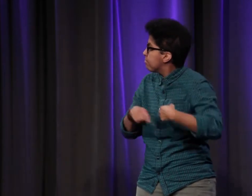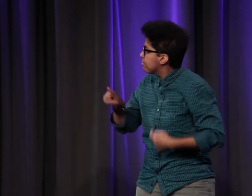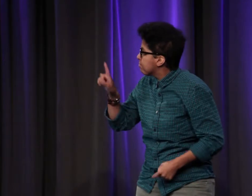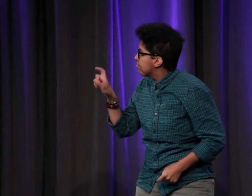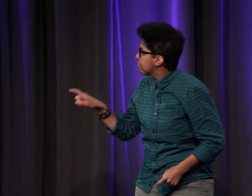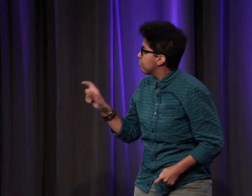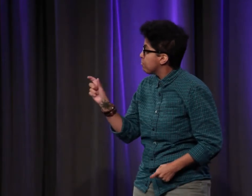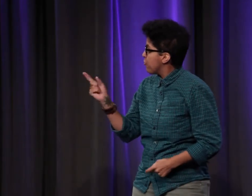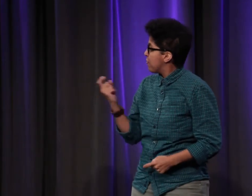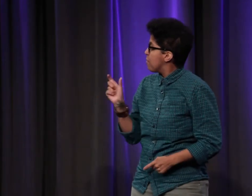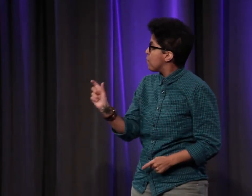s'est transmise cette maladie